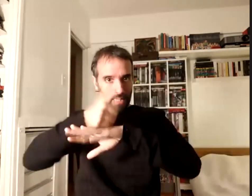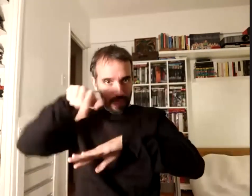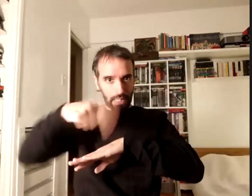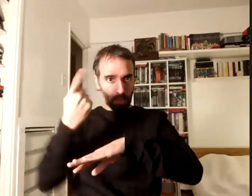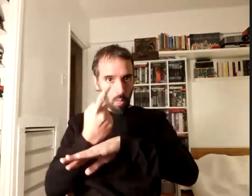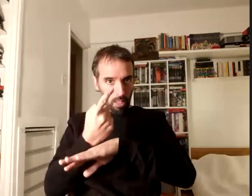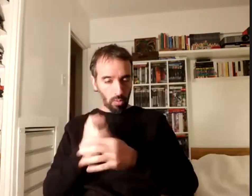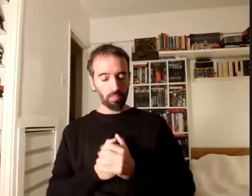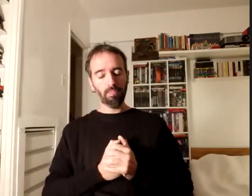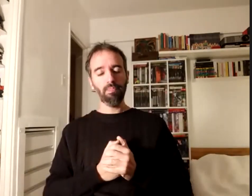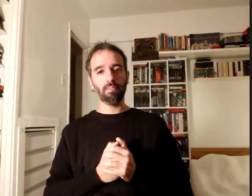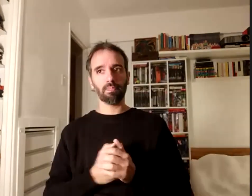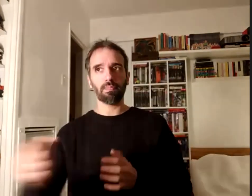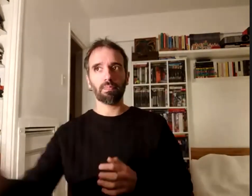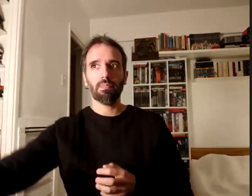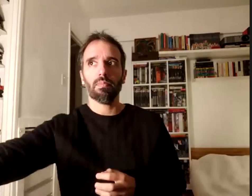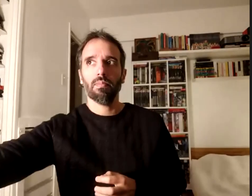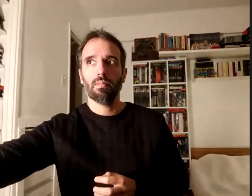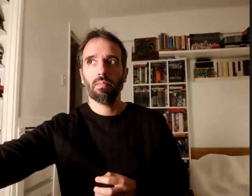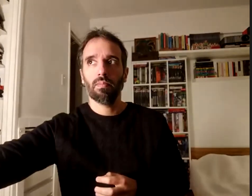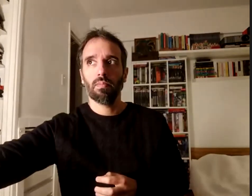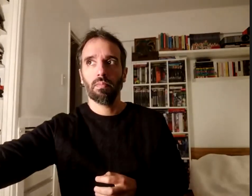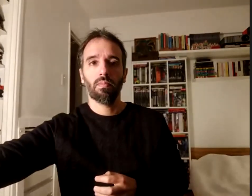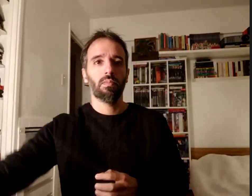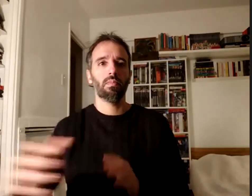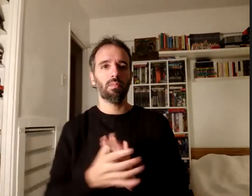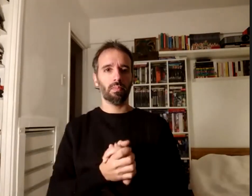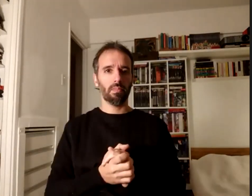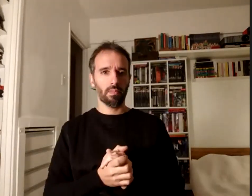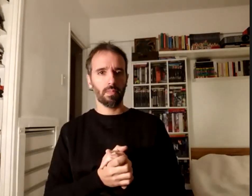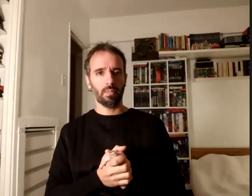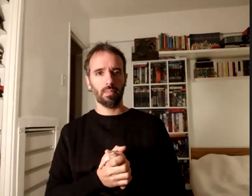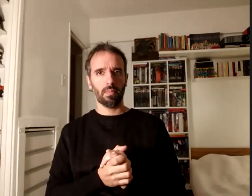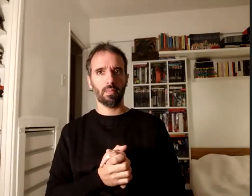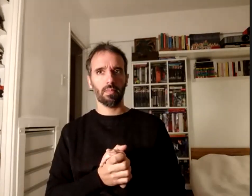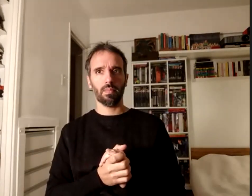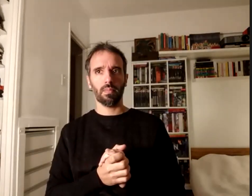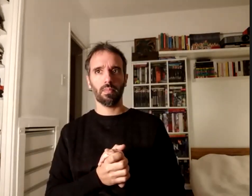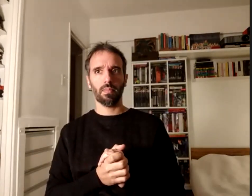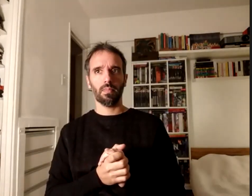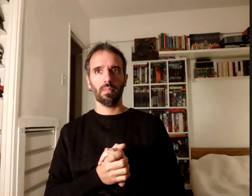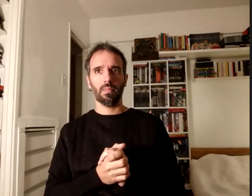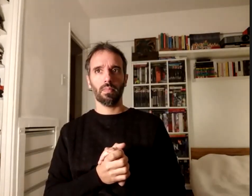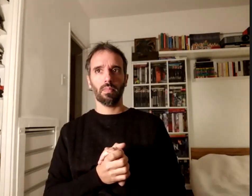que aparezcas acá en escena